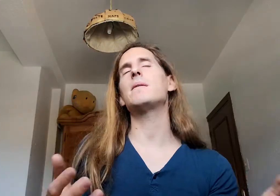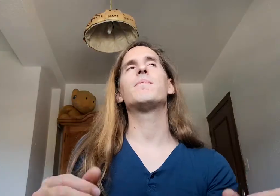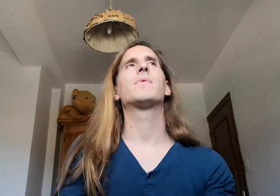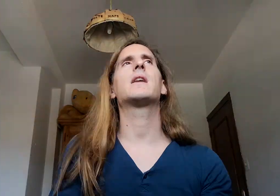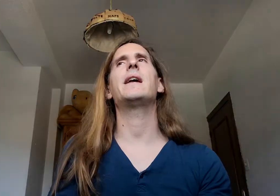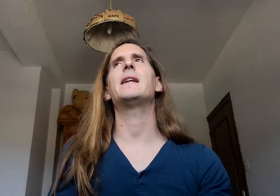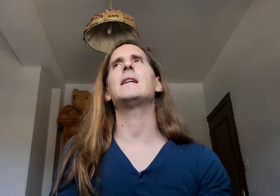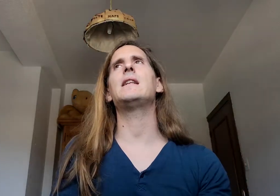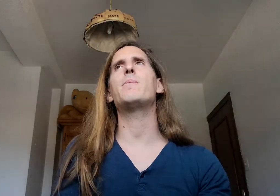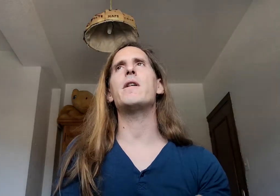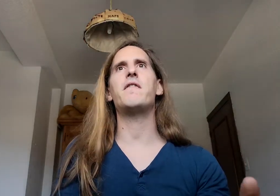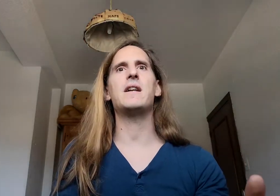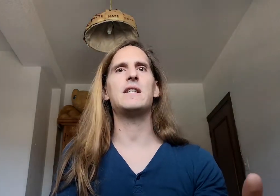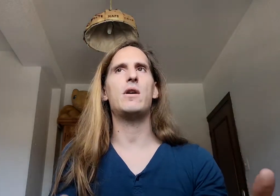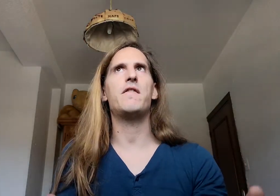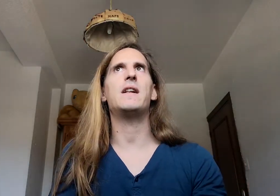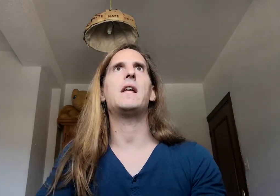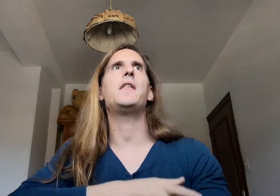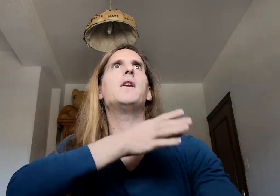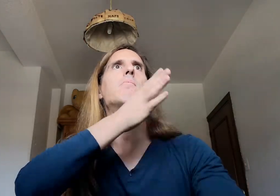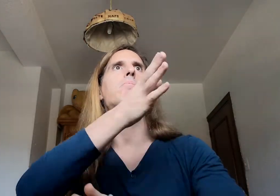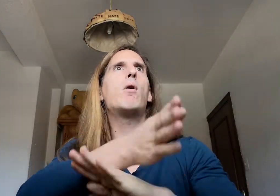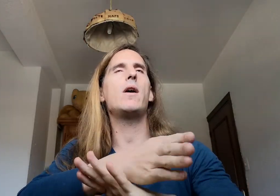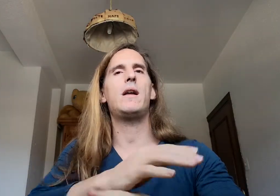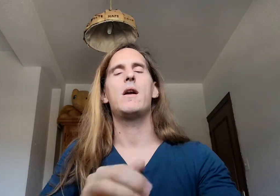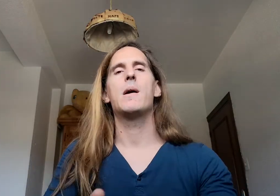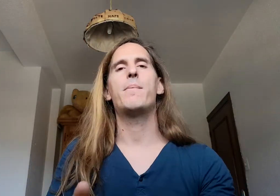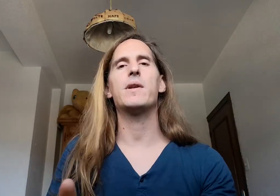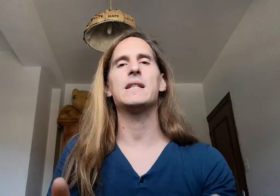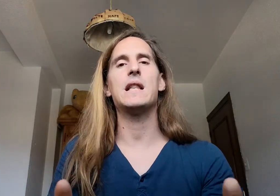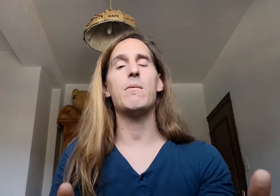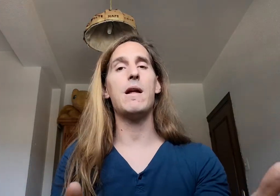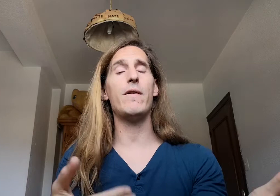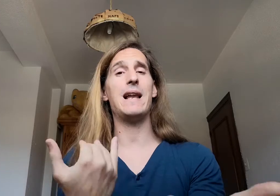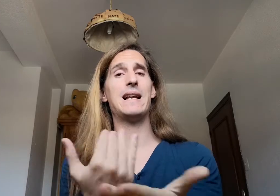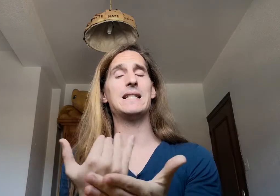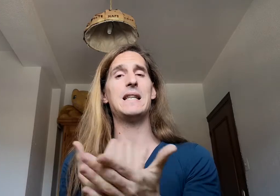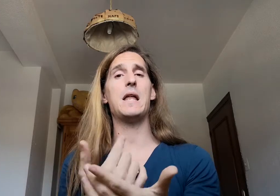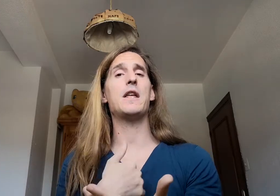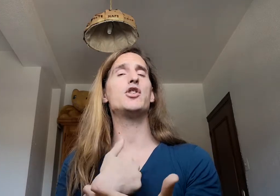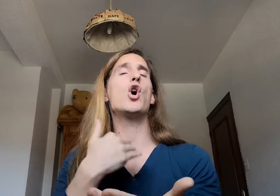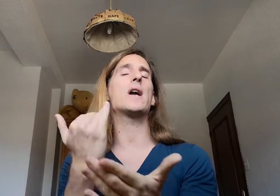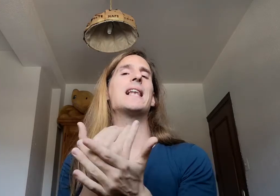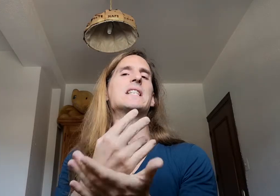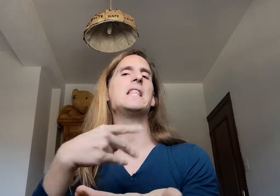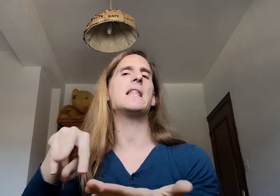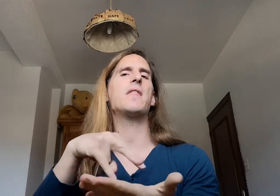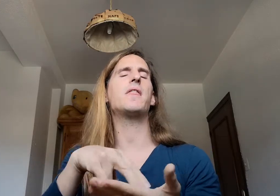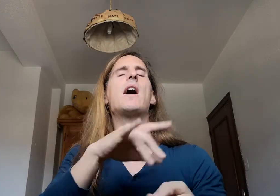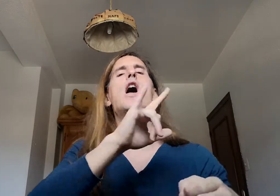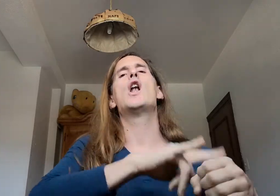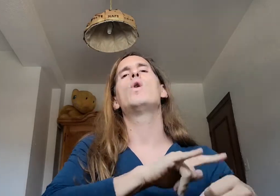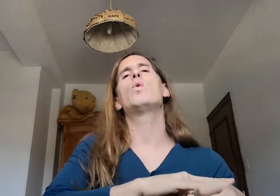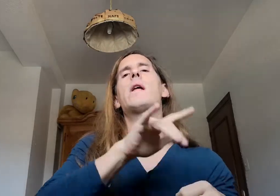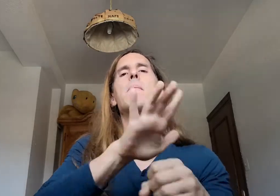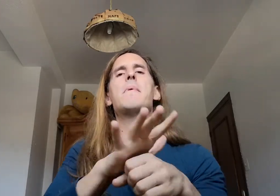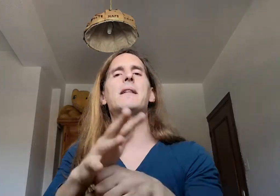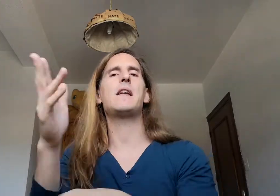que en este tipo de frase no hace falta decir voy porque si estamos hablando de las clases de danza yo clases de danza lunes martes